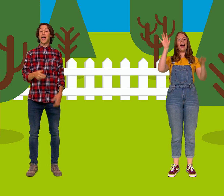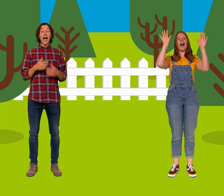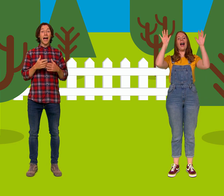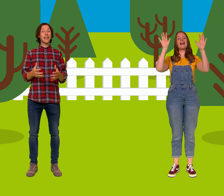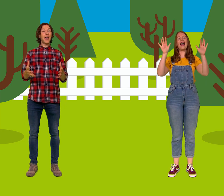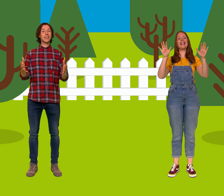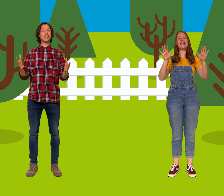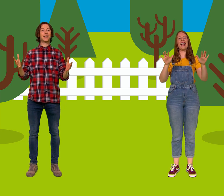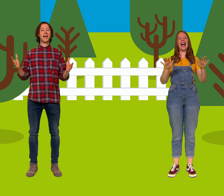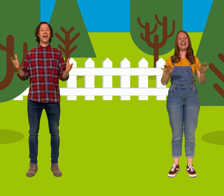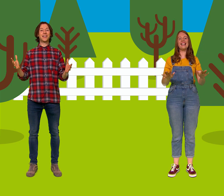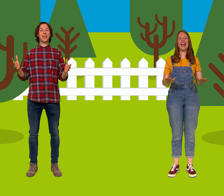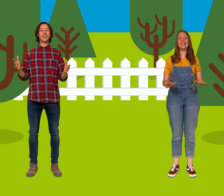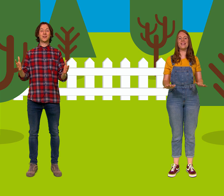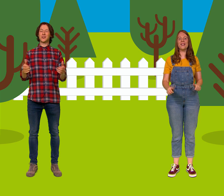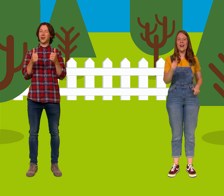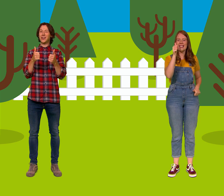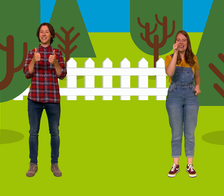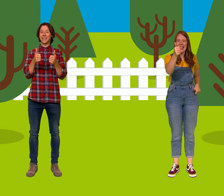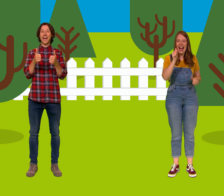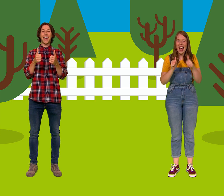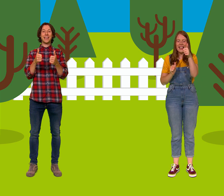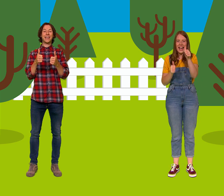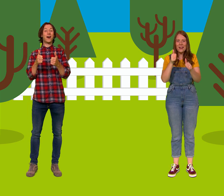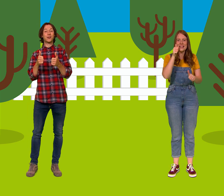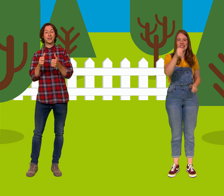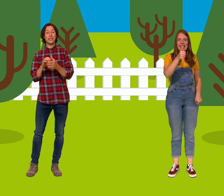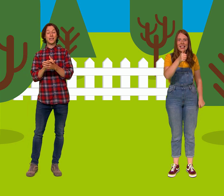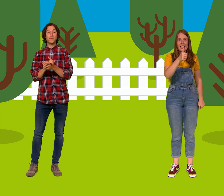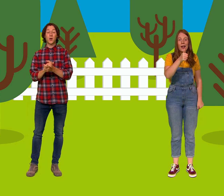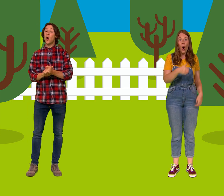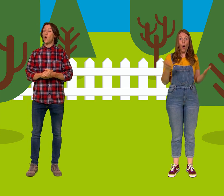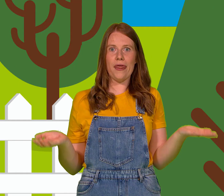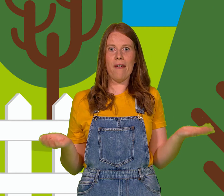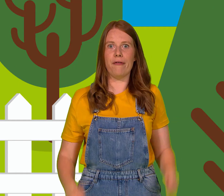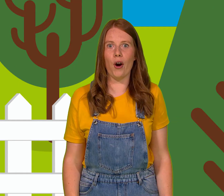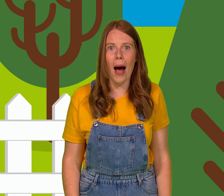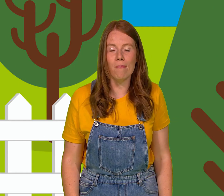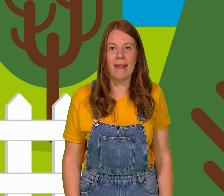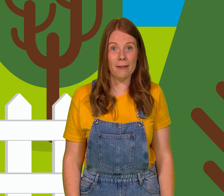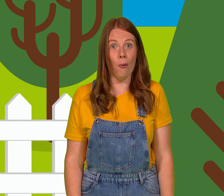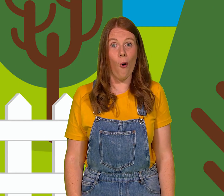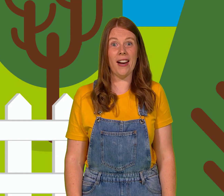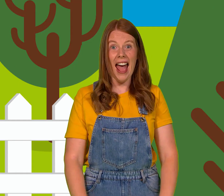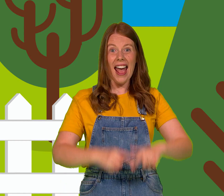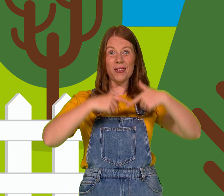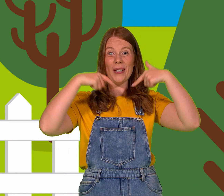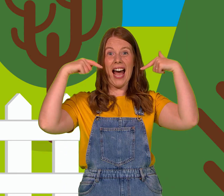A galla ned o'r da iawn ti Wrth ddeffro andech o'r edwi'n